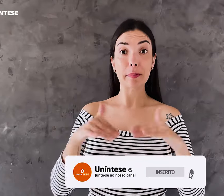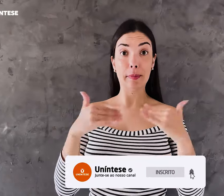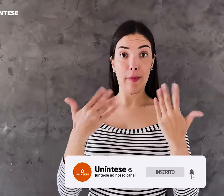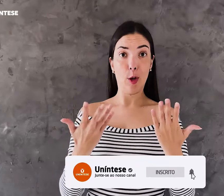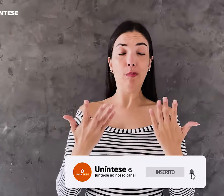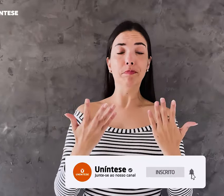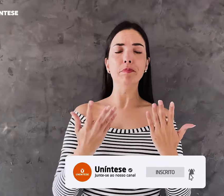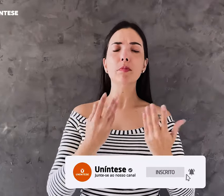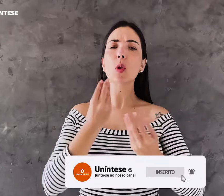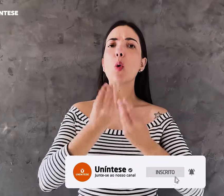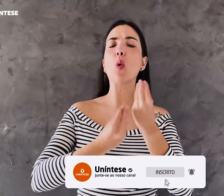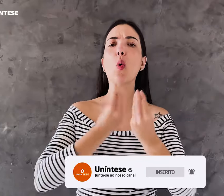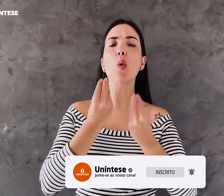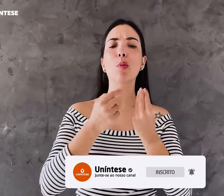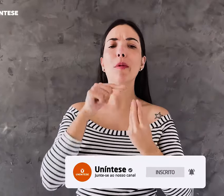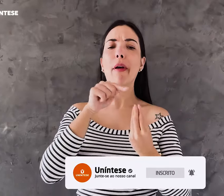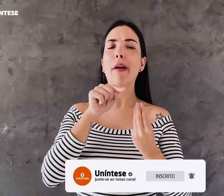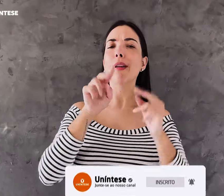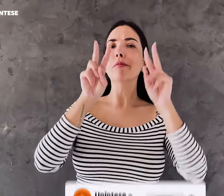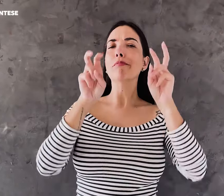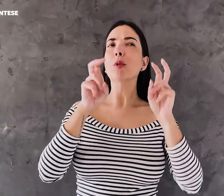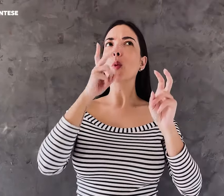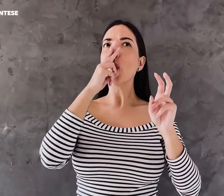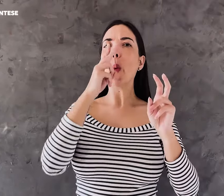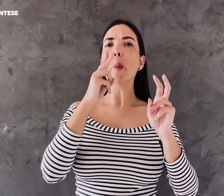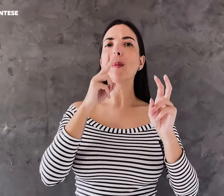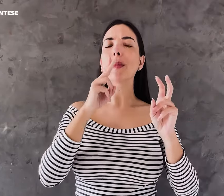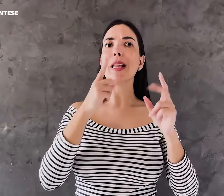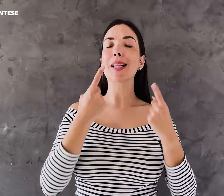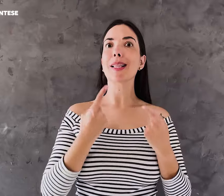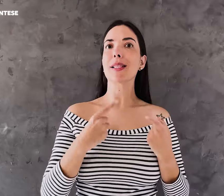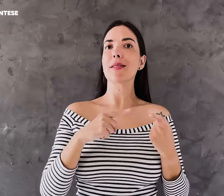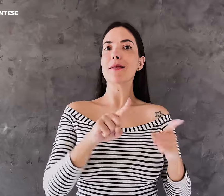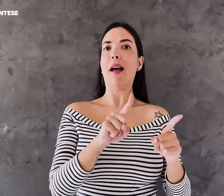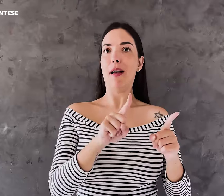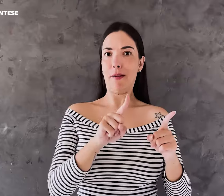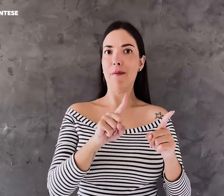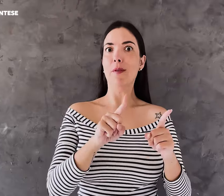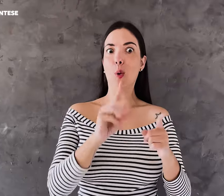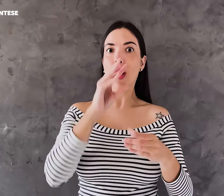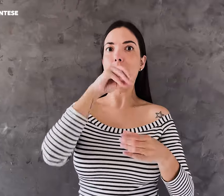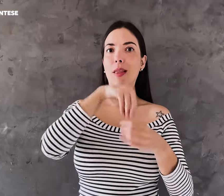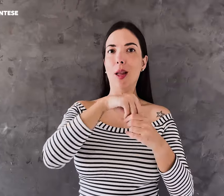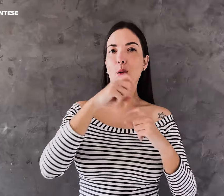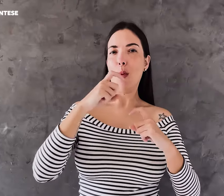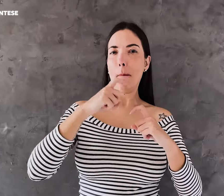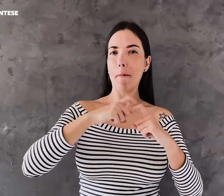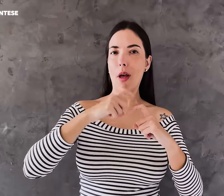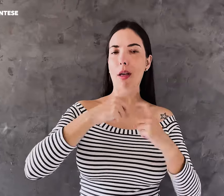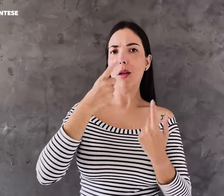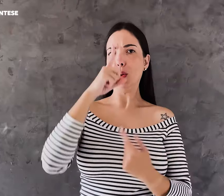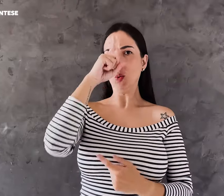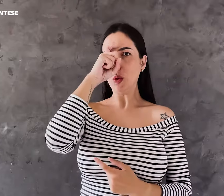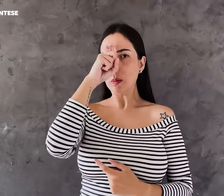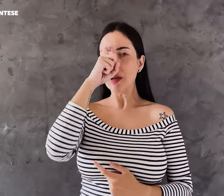Então, como que é esse desafio dentro das clínicas e dos